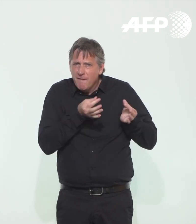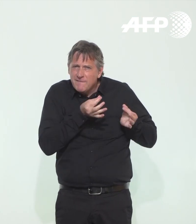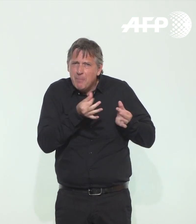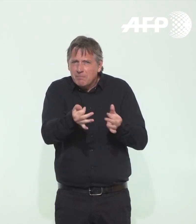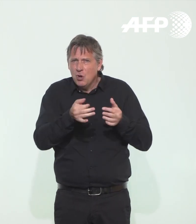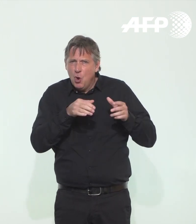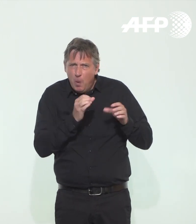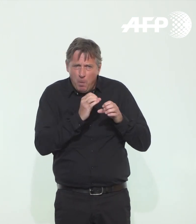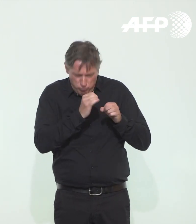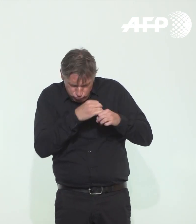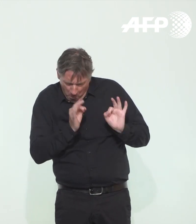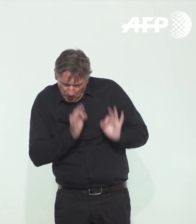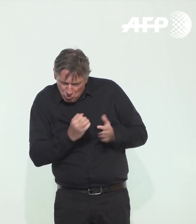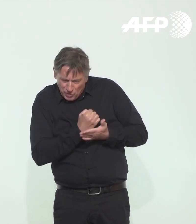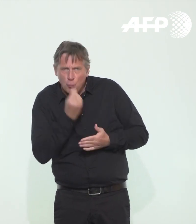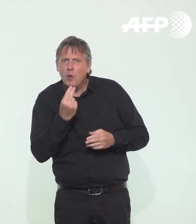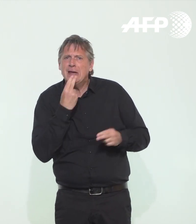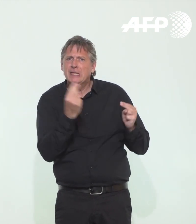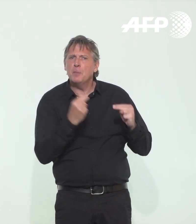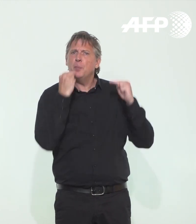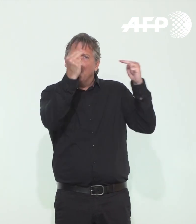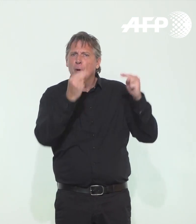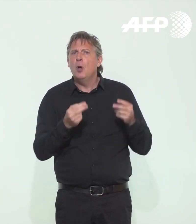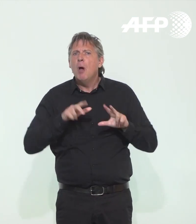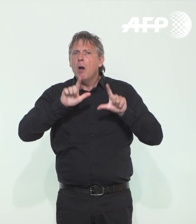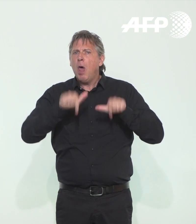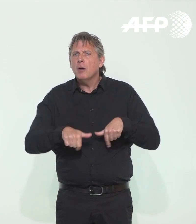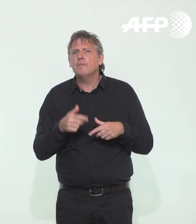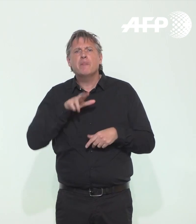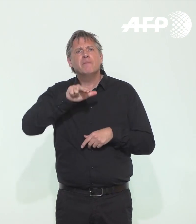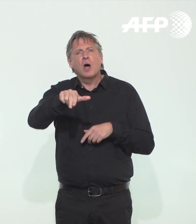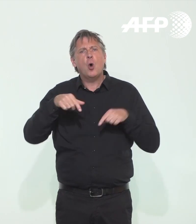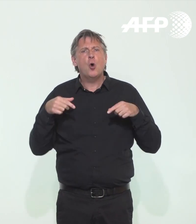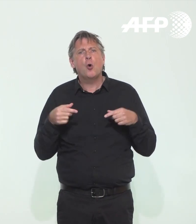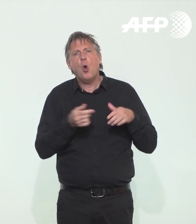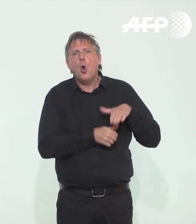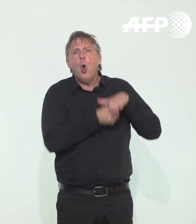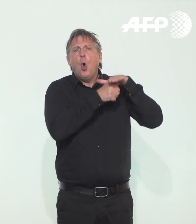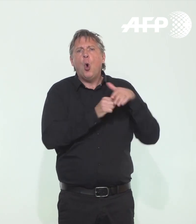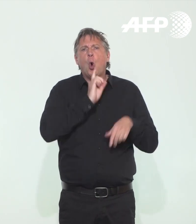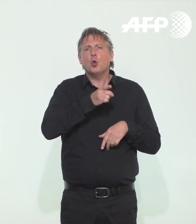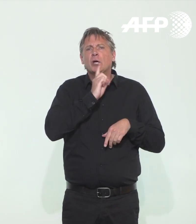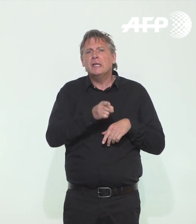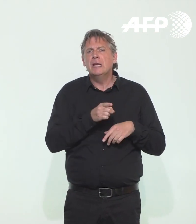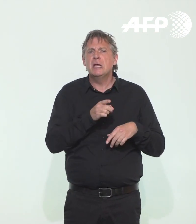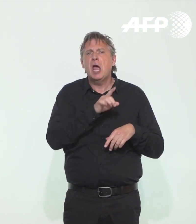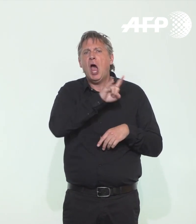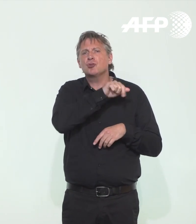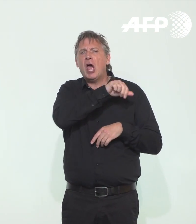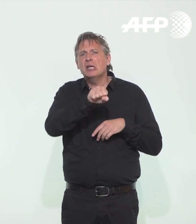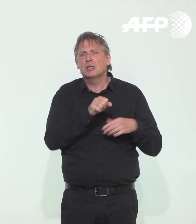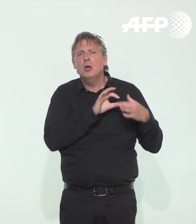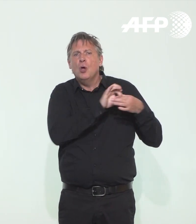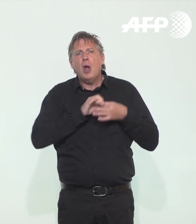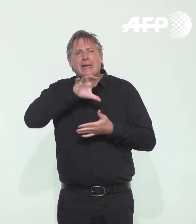sur leur spécificité. Nous validerons avec les autorités françaises et en particulier la Haute autorité de santé la liste